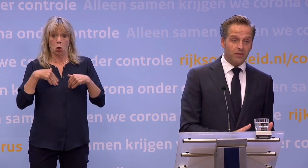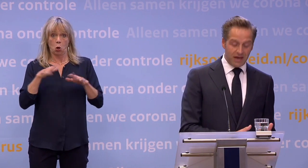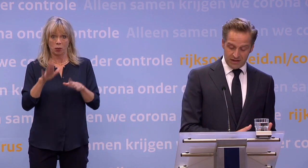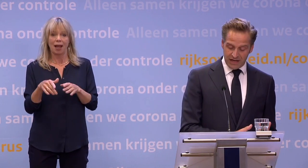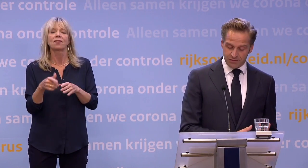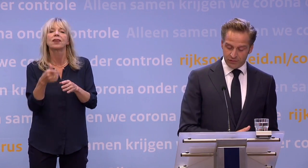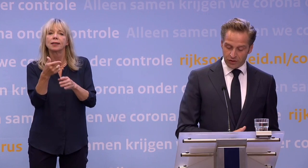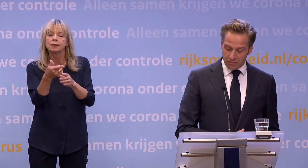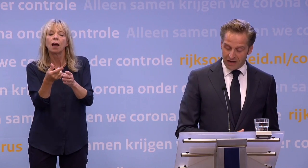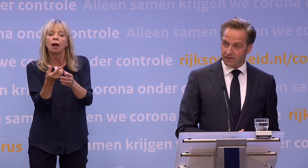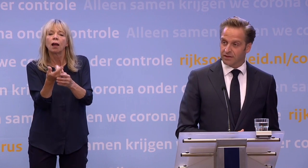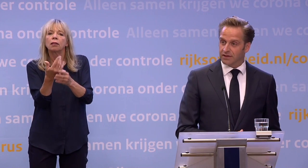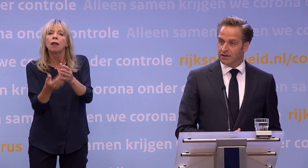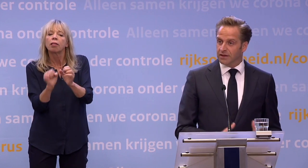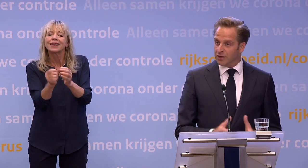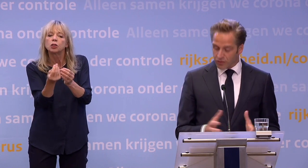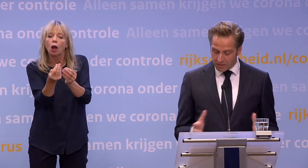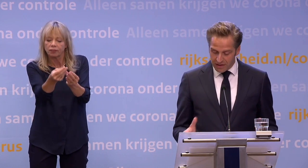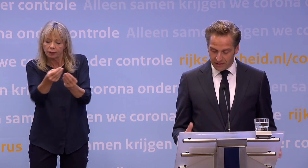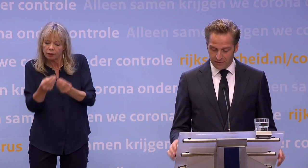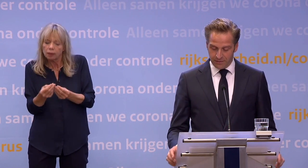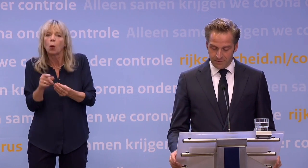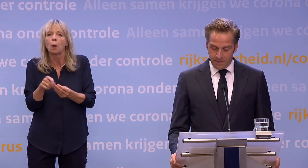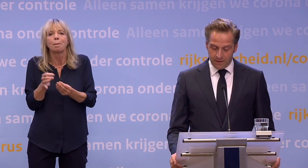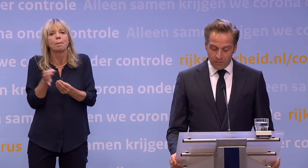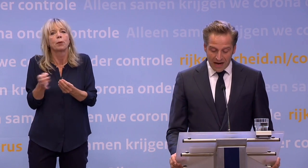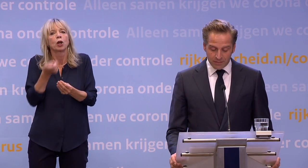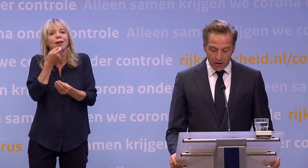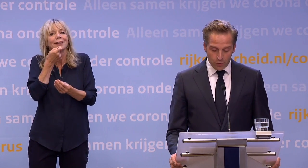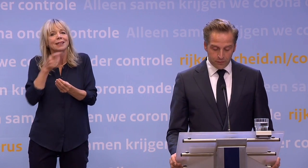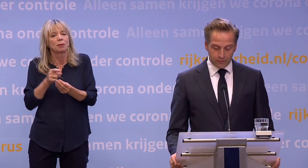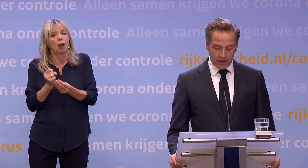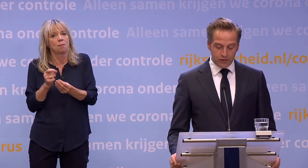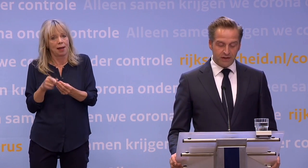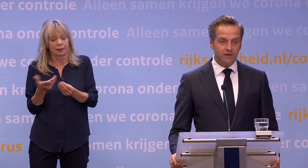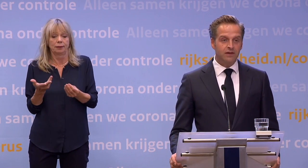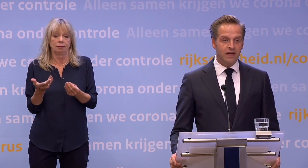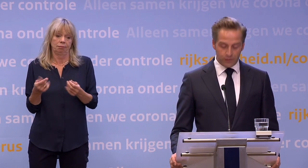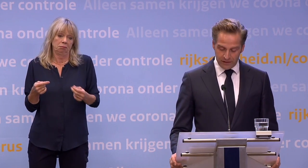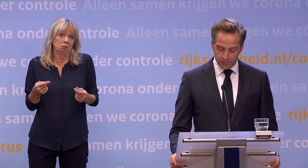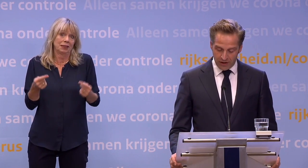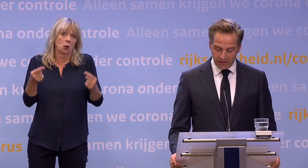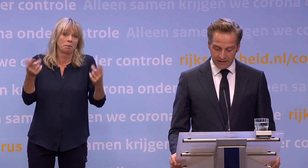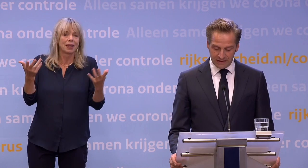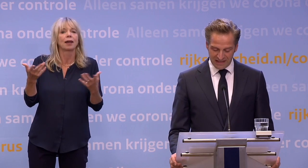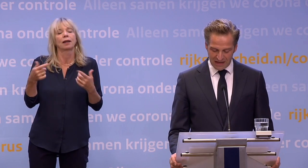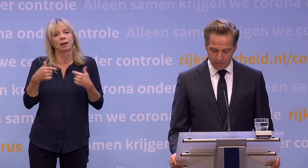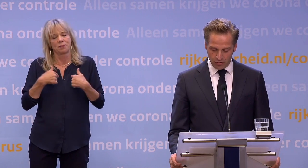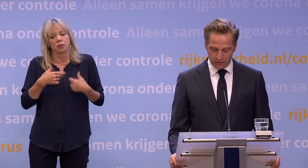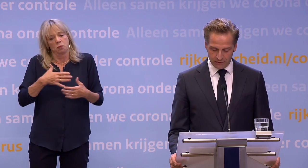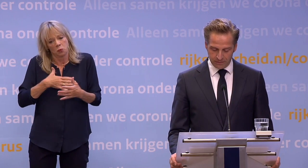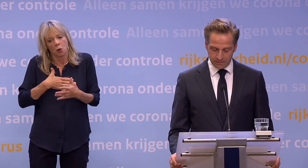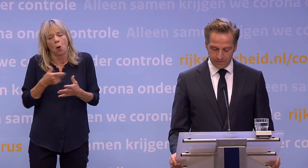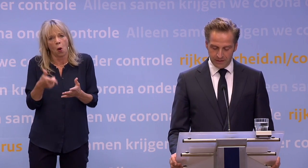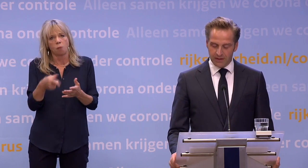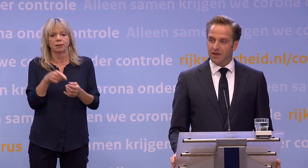Mogelijk kan daarmee een geneesmiddel worden gemaakt. En zo zijn er meer. We maken bij hoopvolle vooruitzichten innovatieve behandelingen sneller